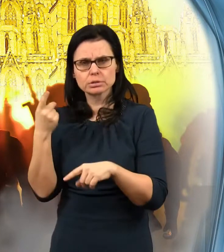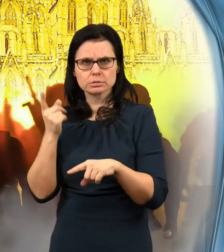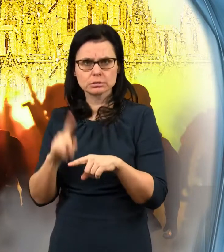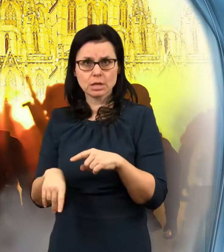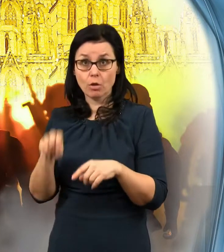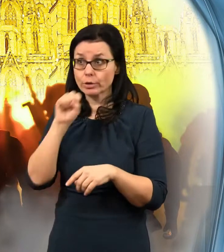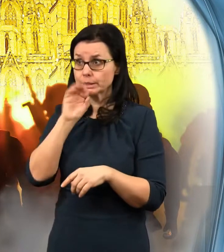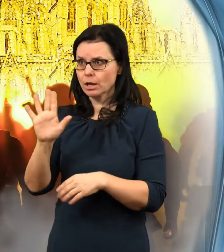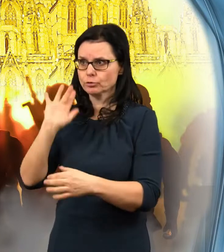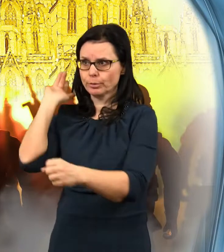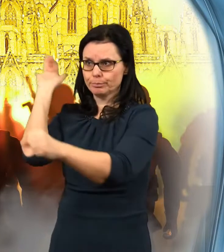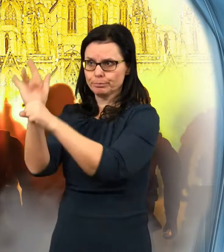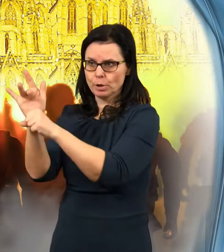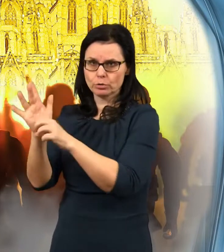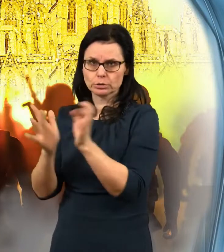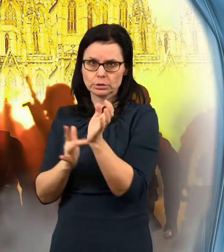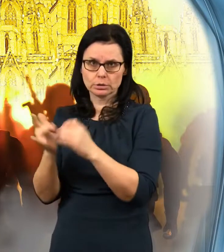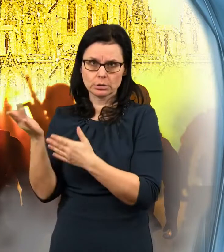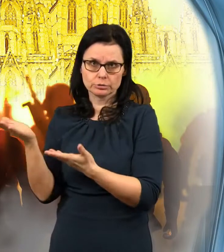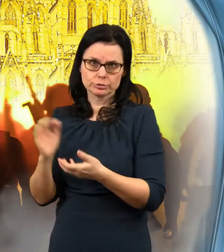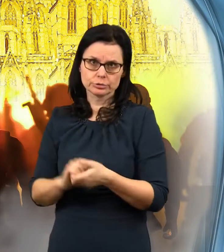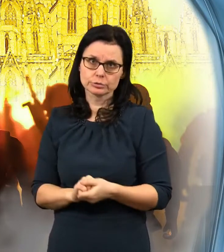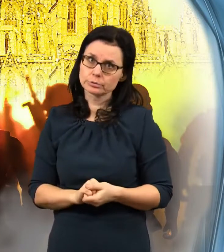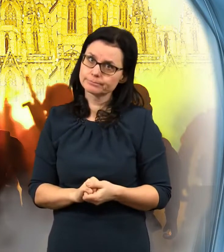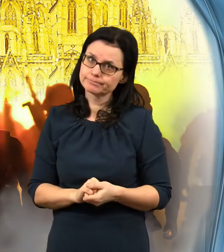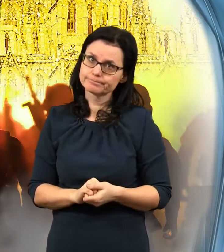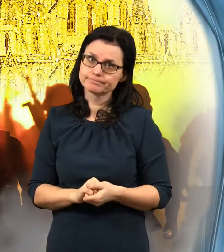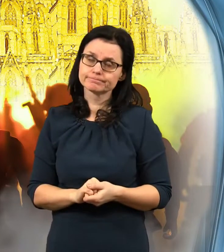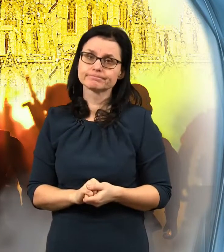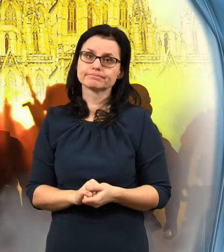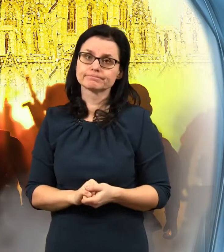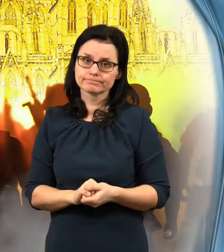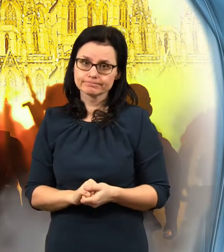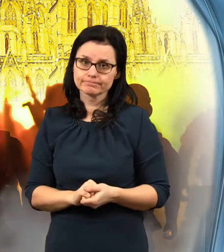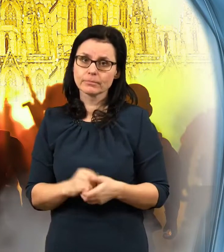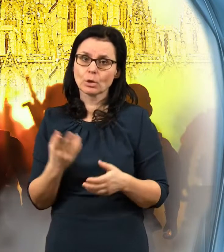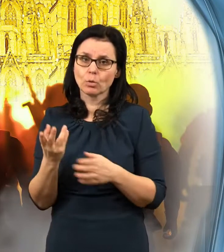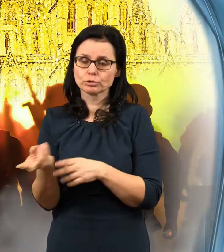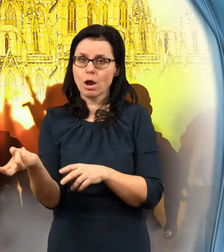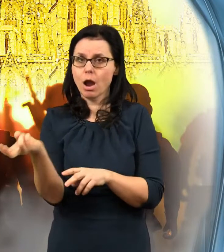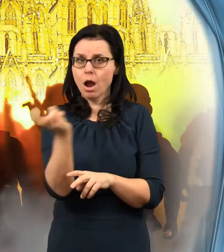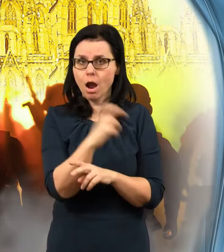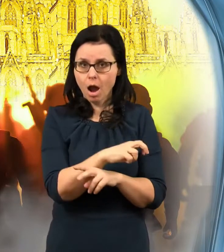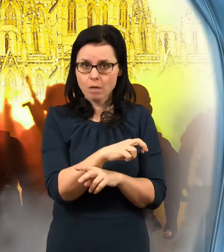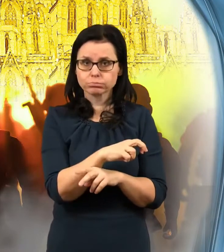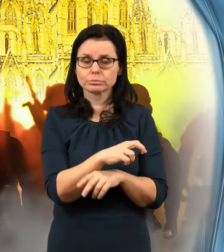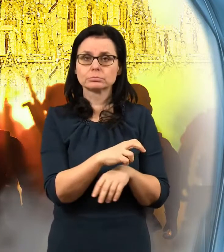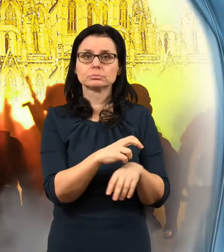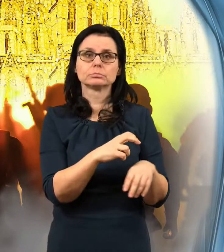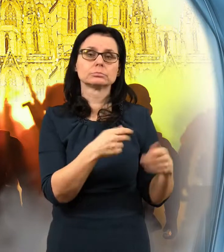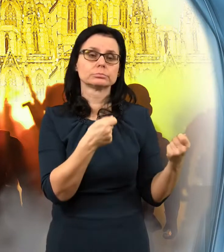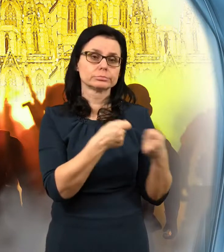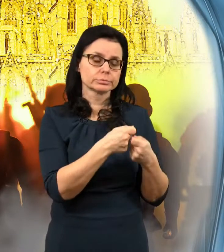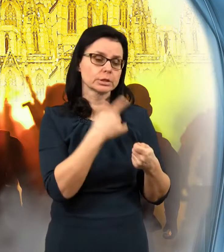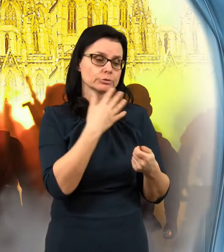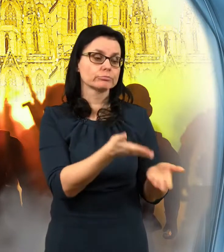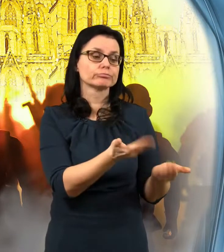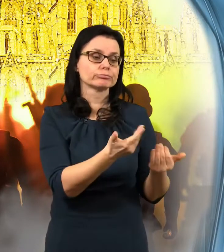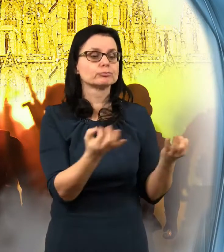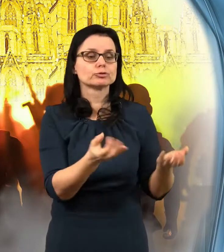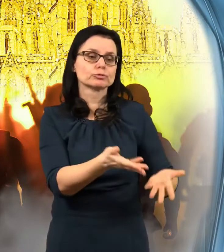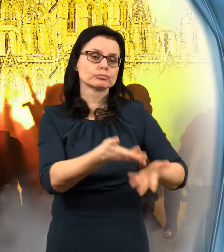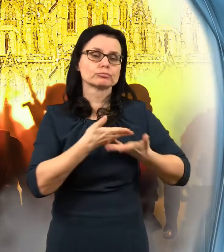proti němu. A přišel mezi jeho odpůrce a řekl, co mi dáte,